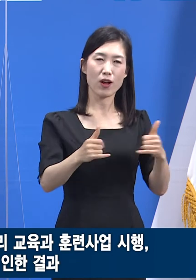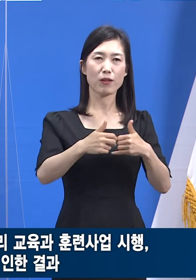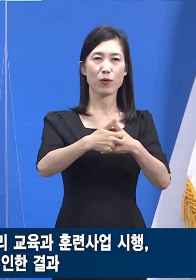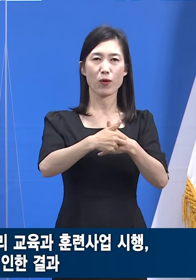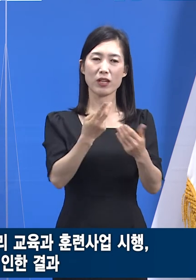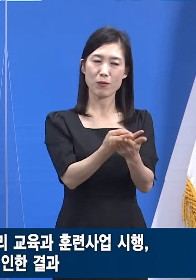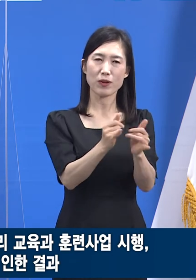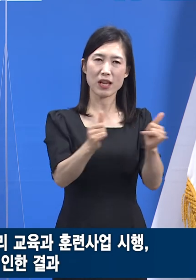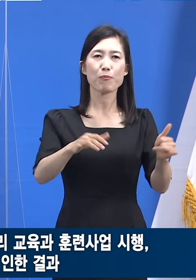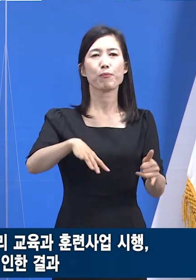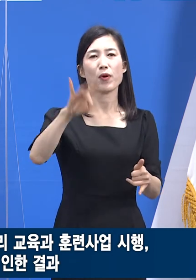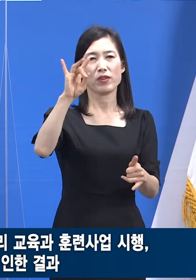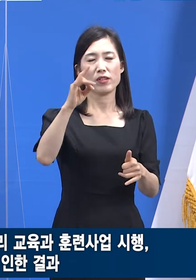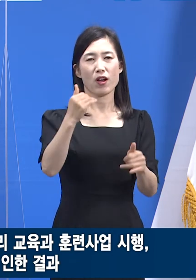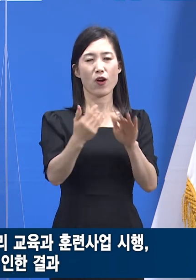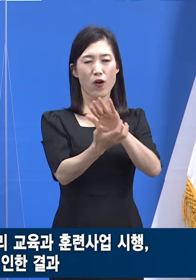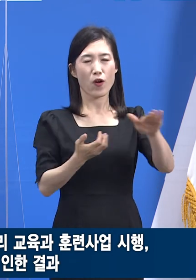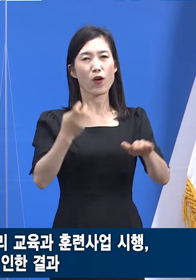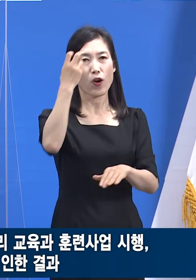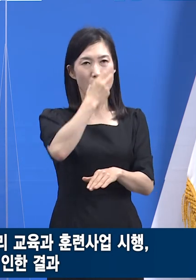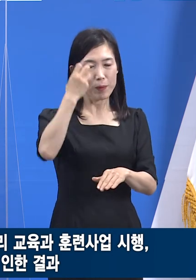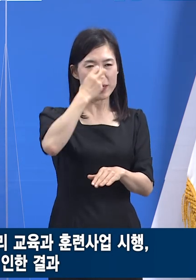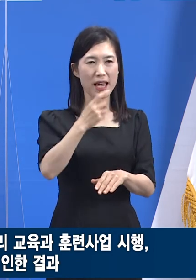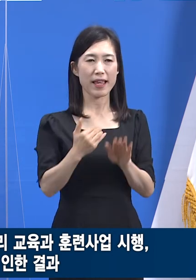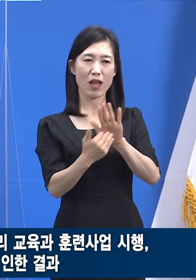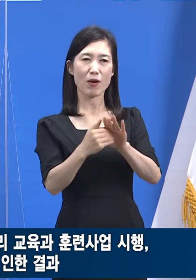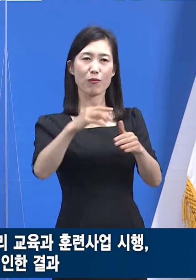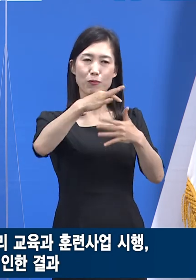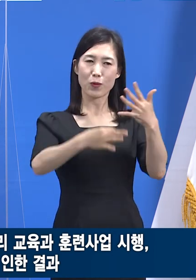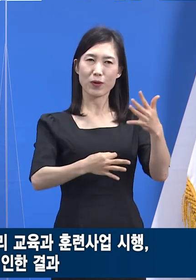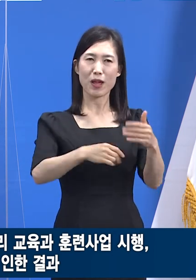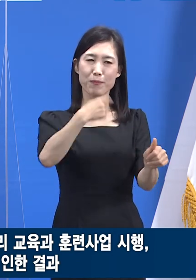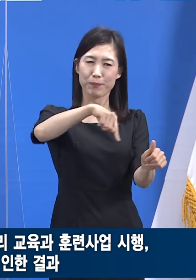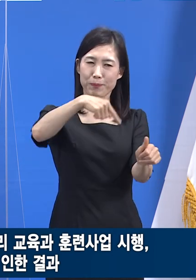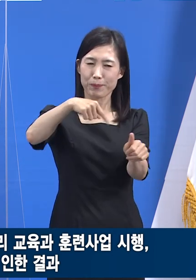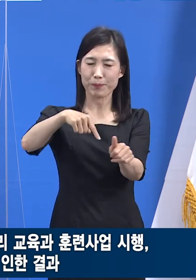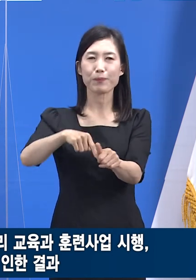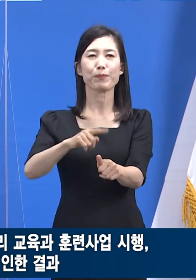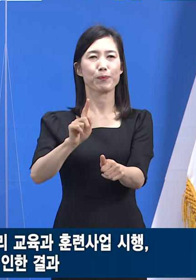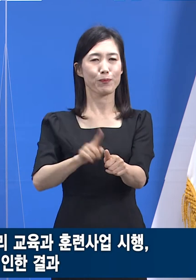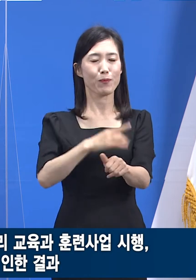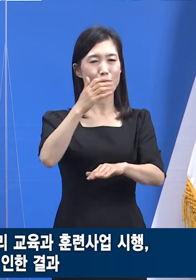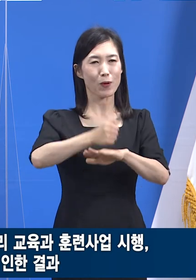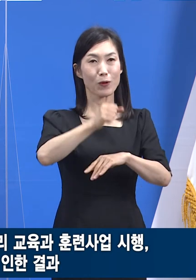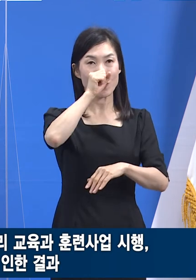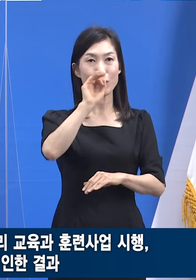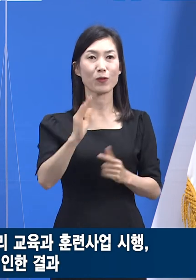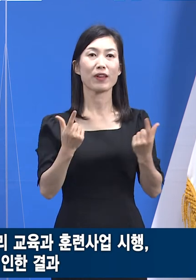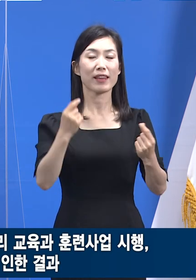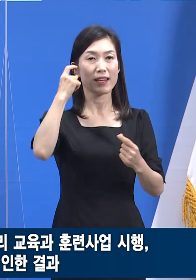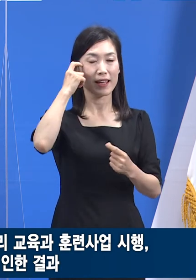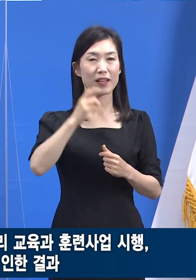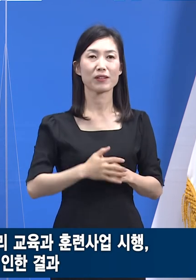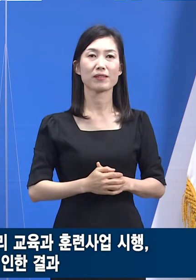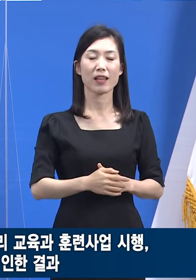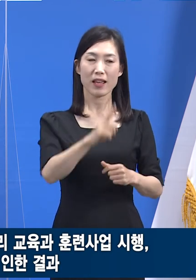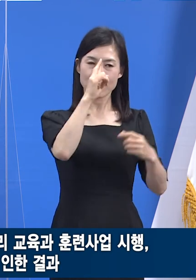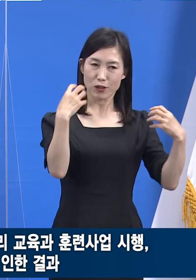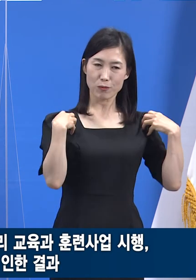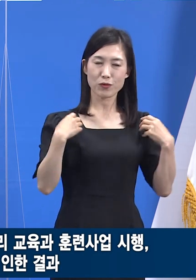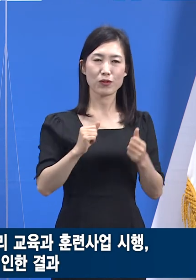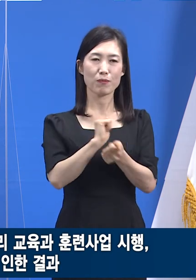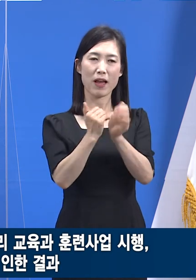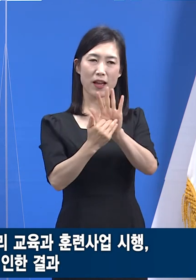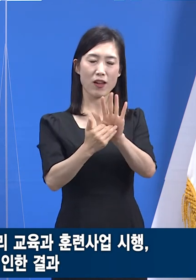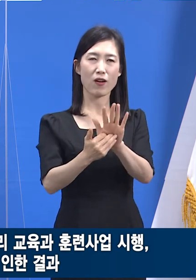예방접종 프로그램을 진행했던 것이 이런 좋은 결과를 얻게 된 맥락입니다. 정부, 광역 및